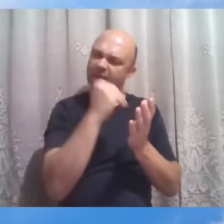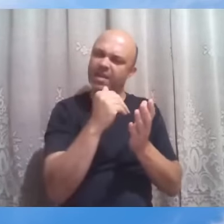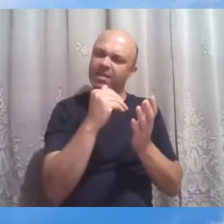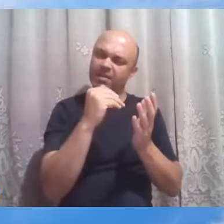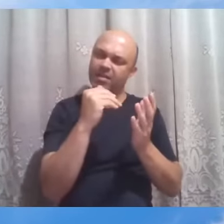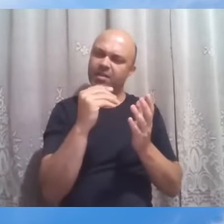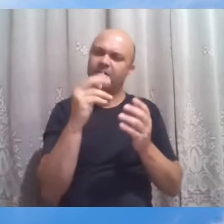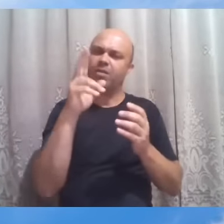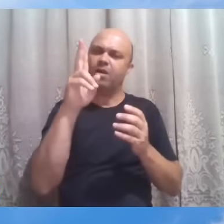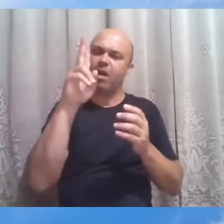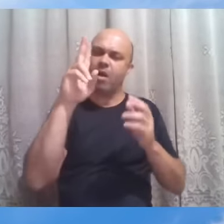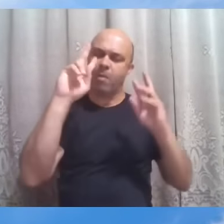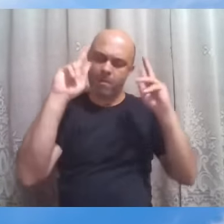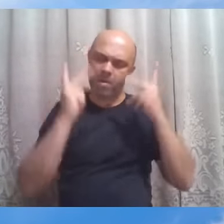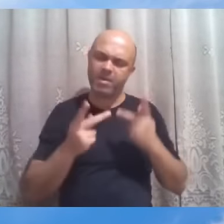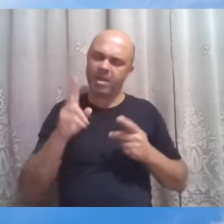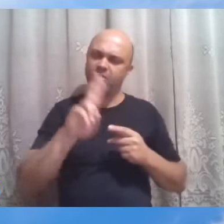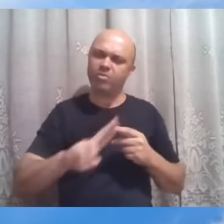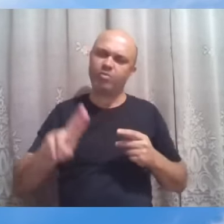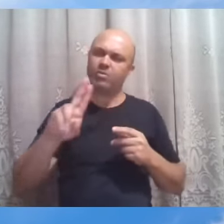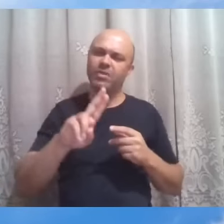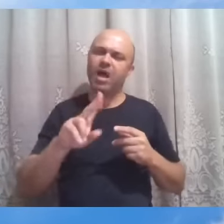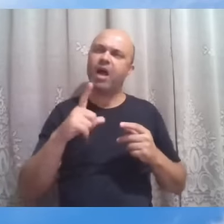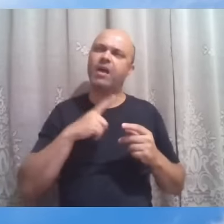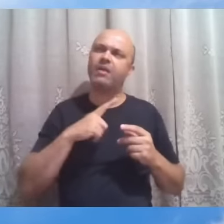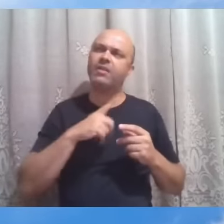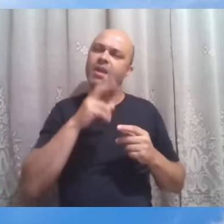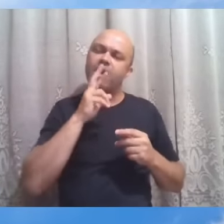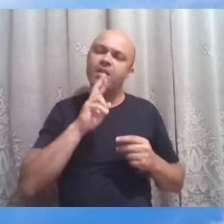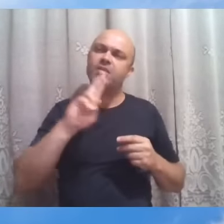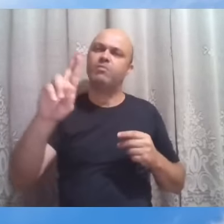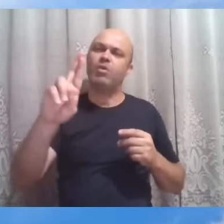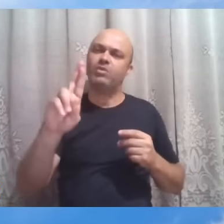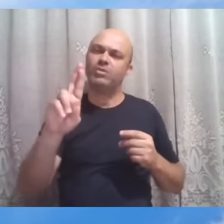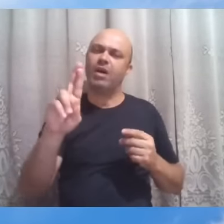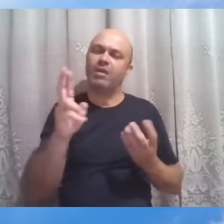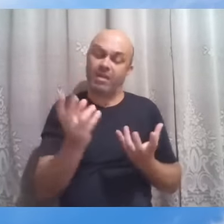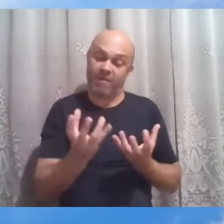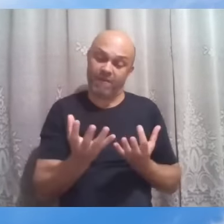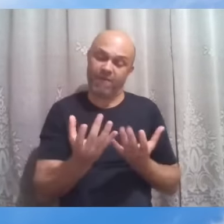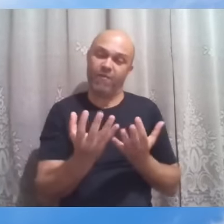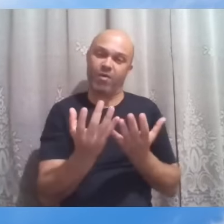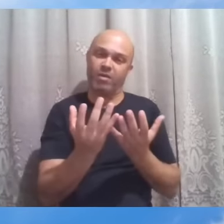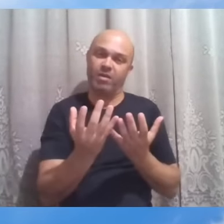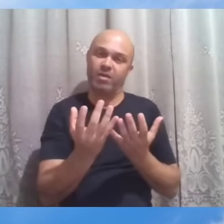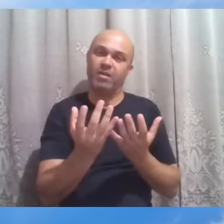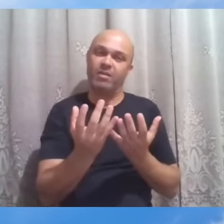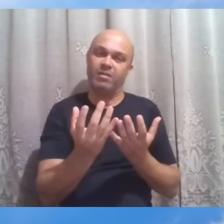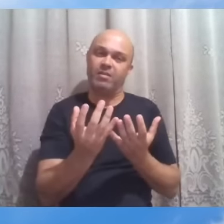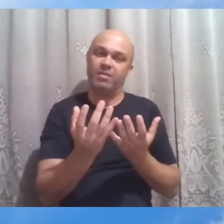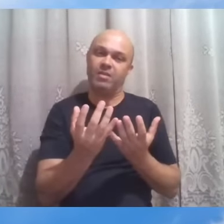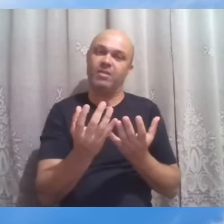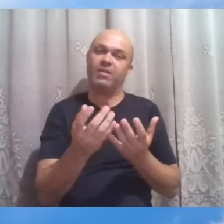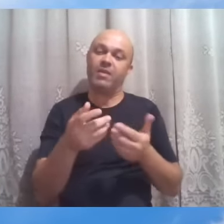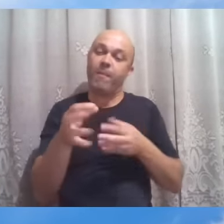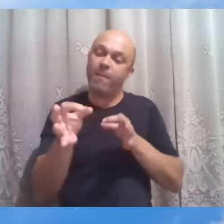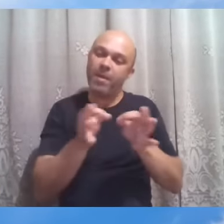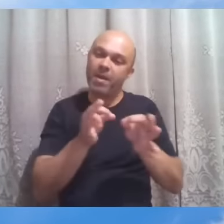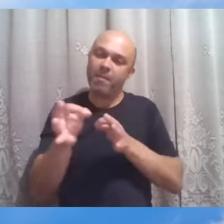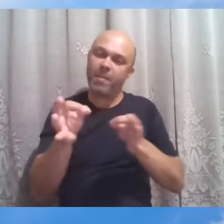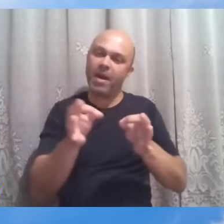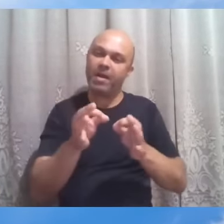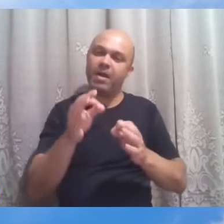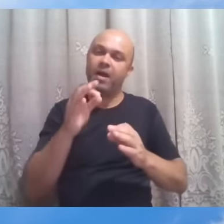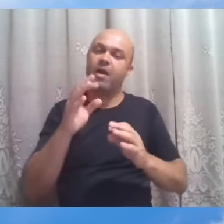é dada a resposta da forja que o prepara para as utilidades do progresso. Então, ele vai citando esses